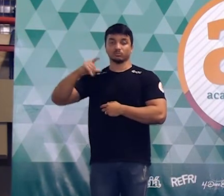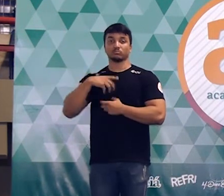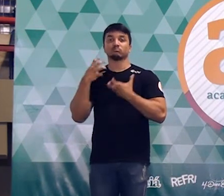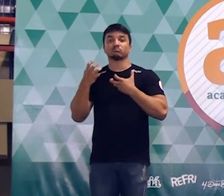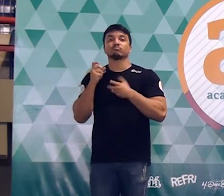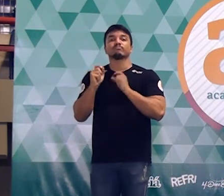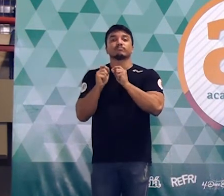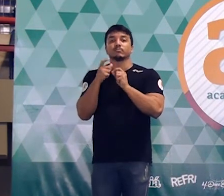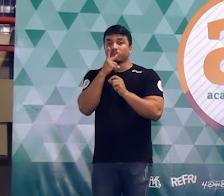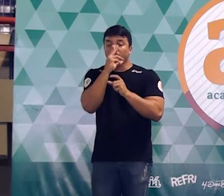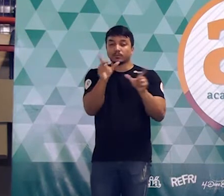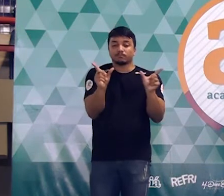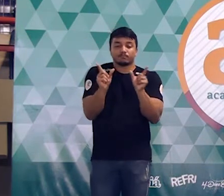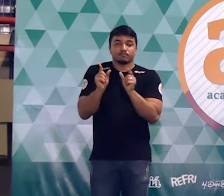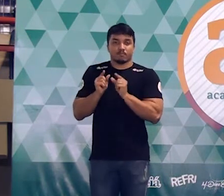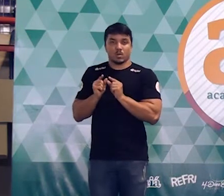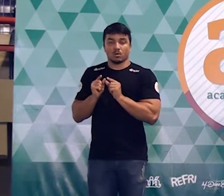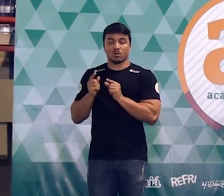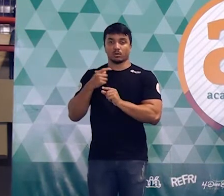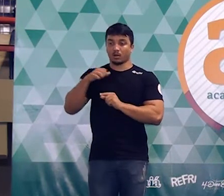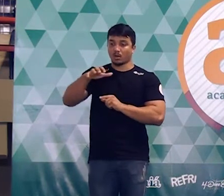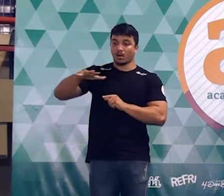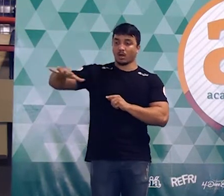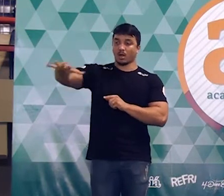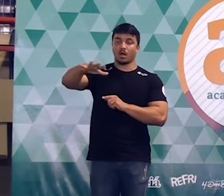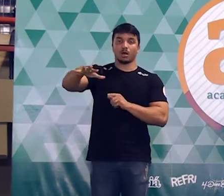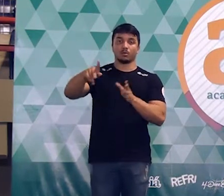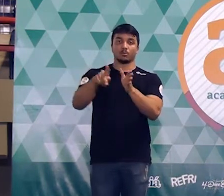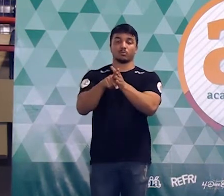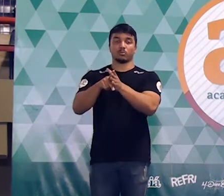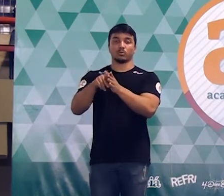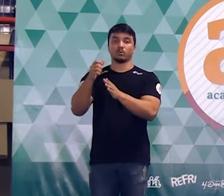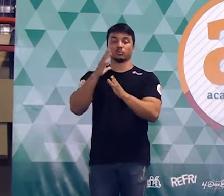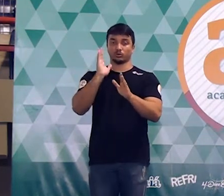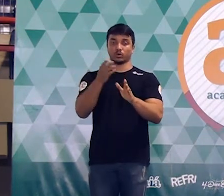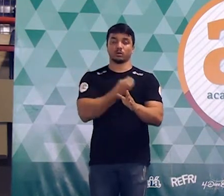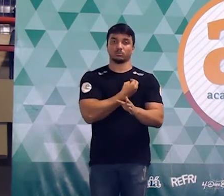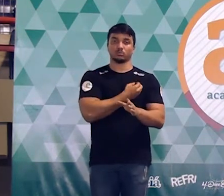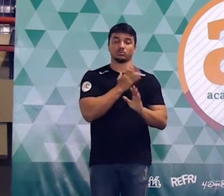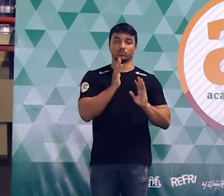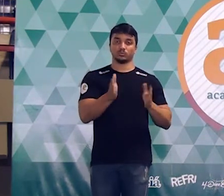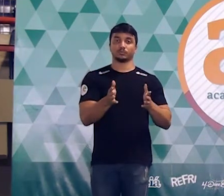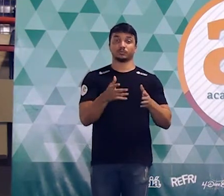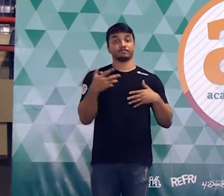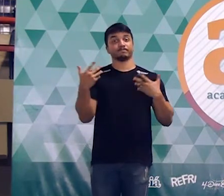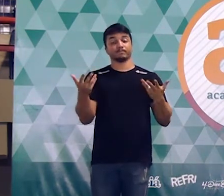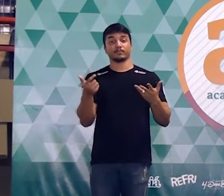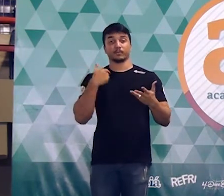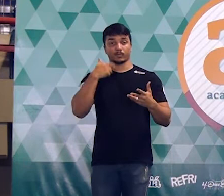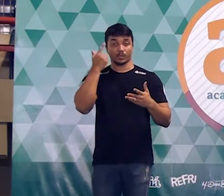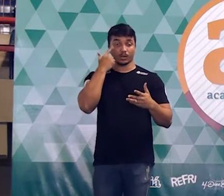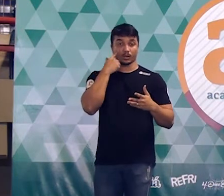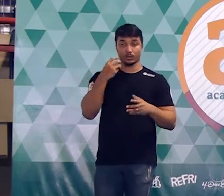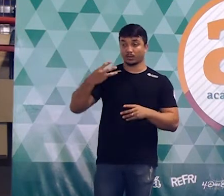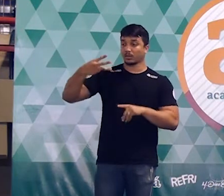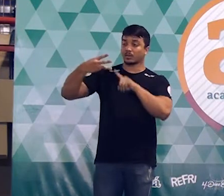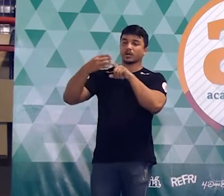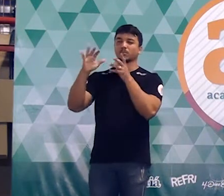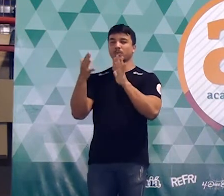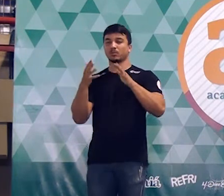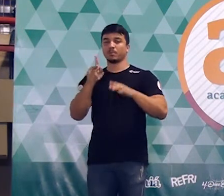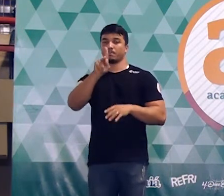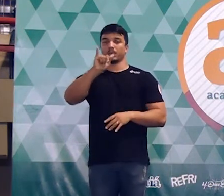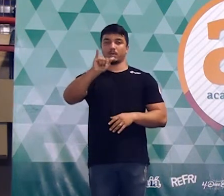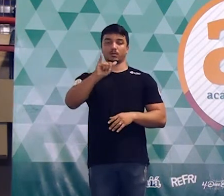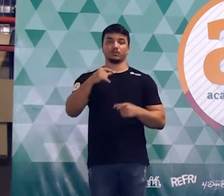Seja menor que a área ocupada pela piscina já existente. Considere três como aproximação